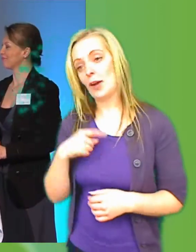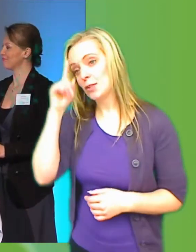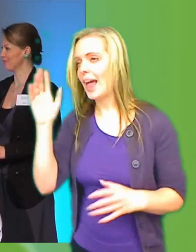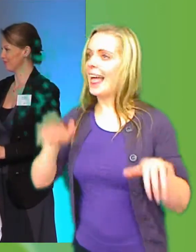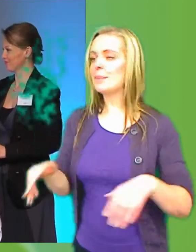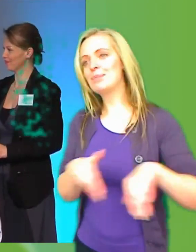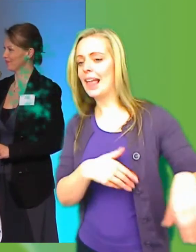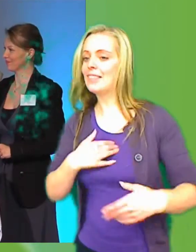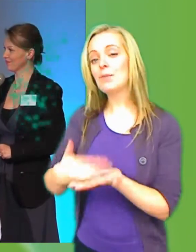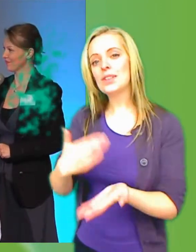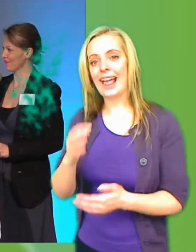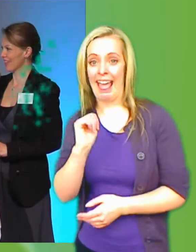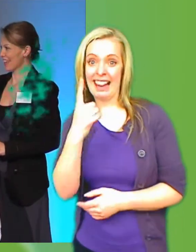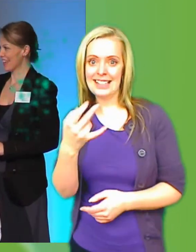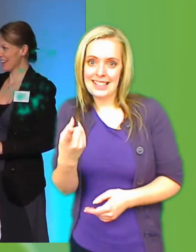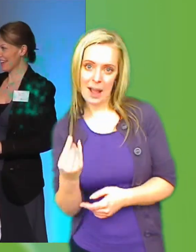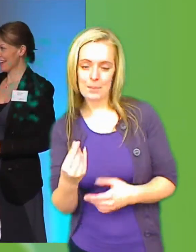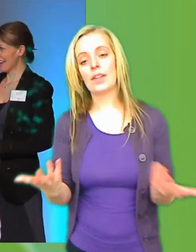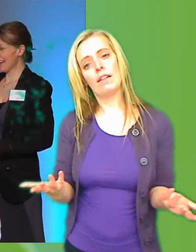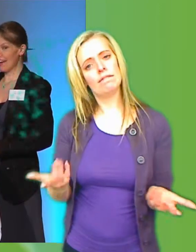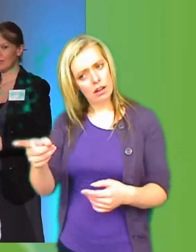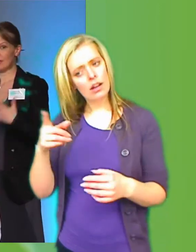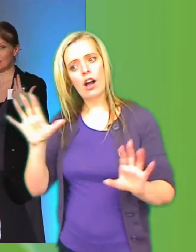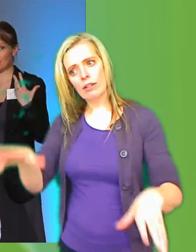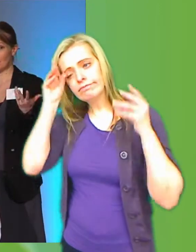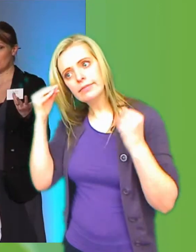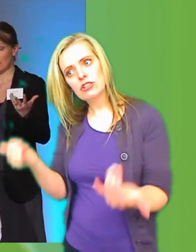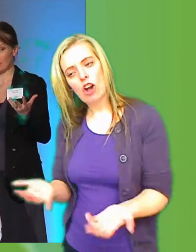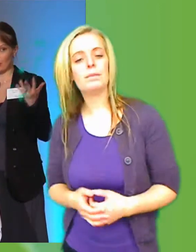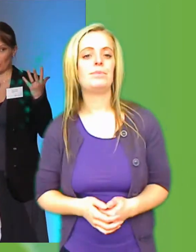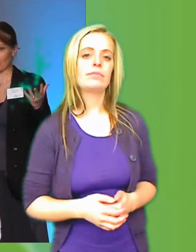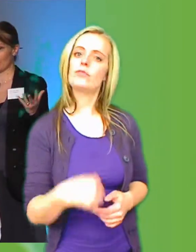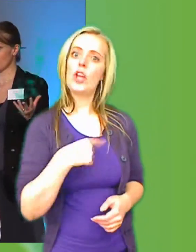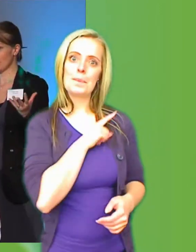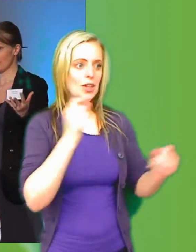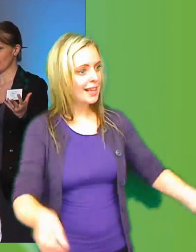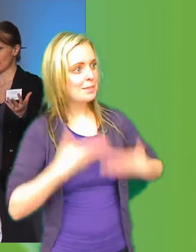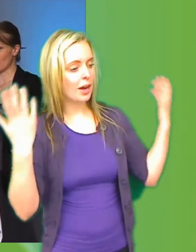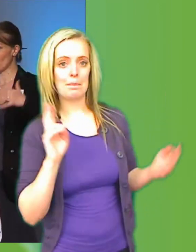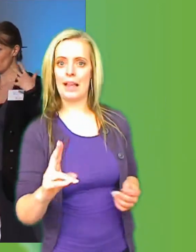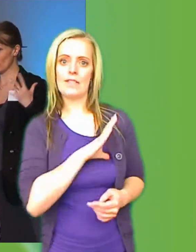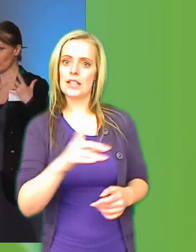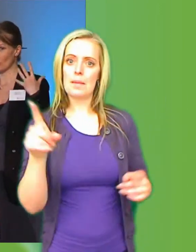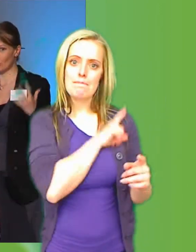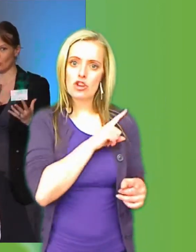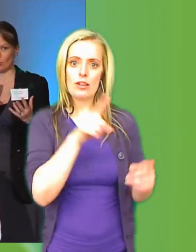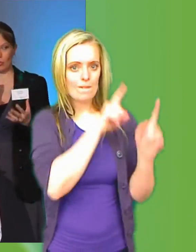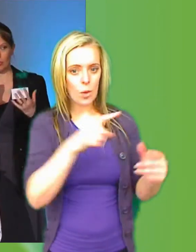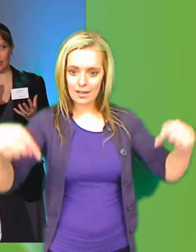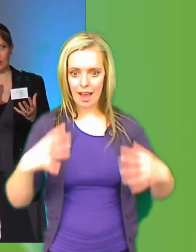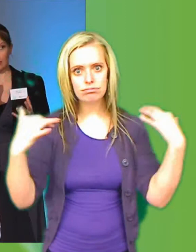fortsätter till, Lisa. Vad har du tagit till dig idag? Jag är mycket inspirerad på hur mycket folk det finns här och hur mycket